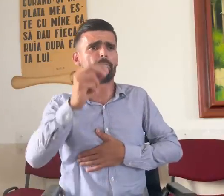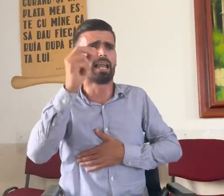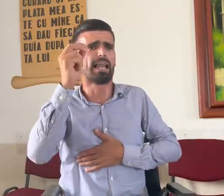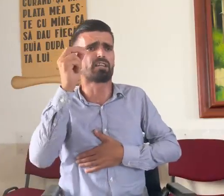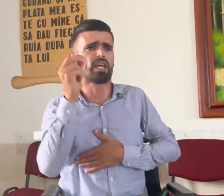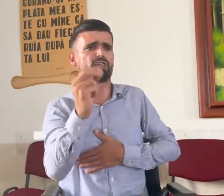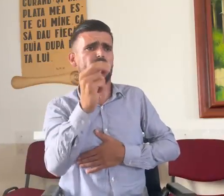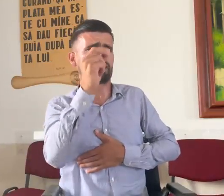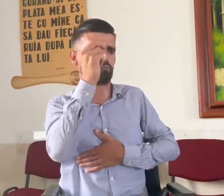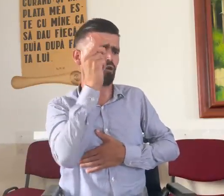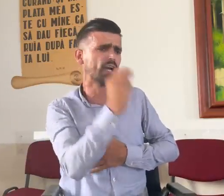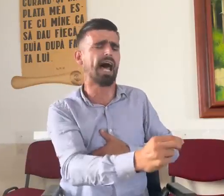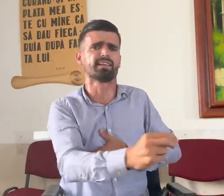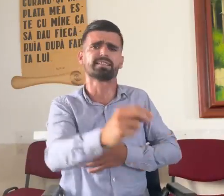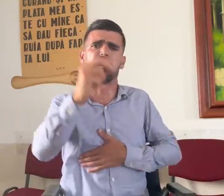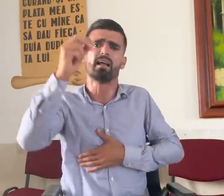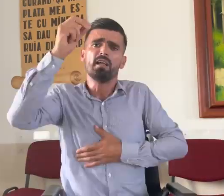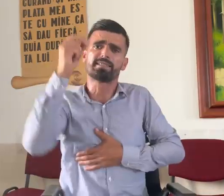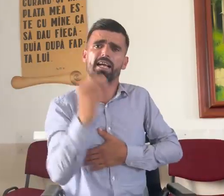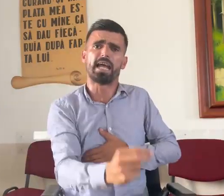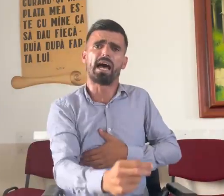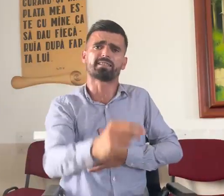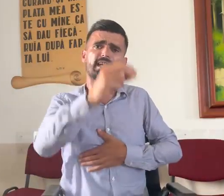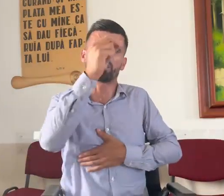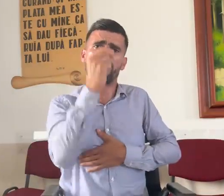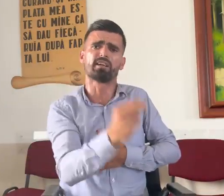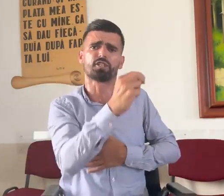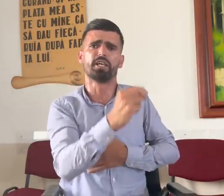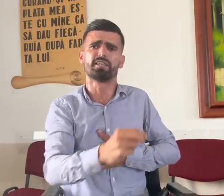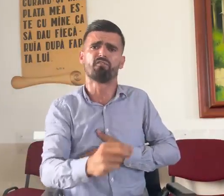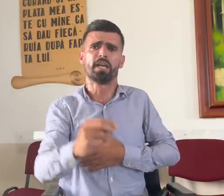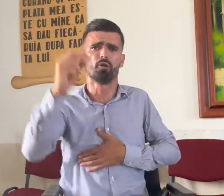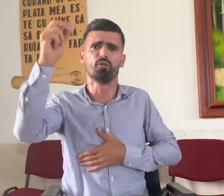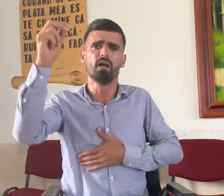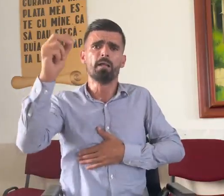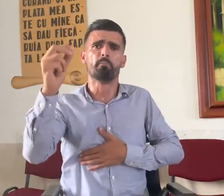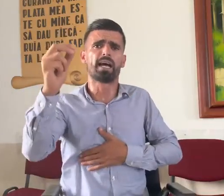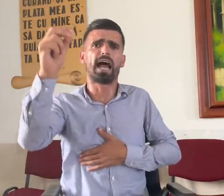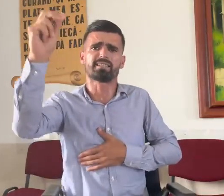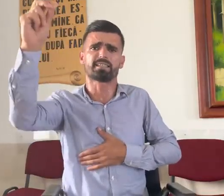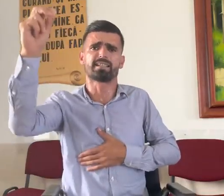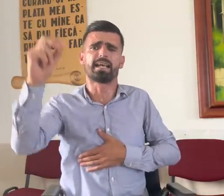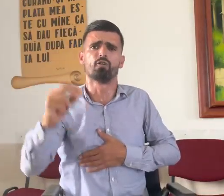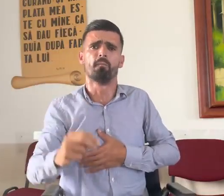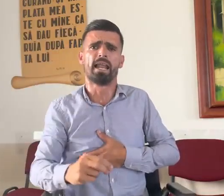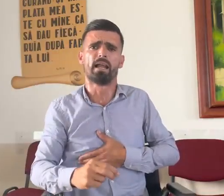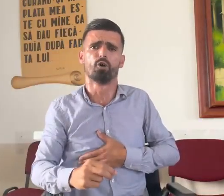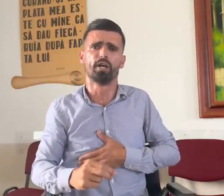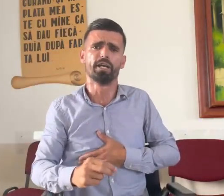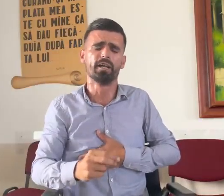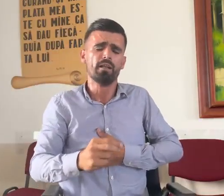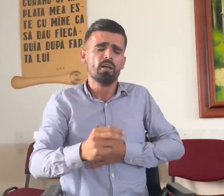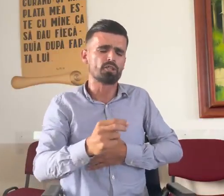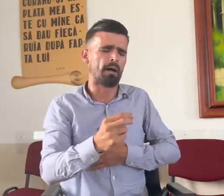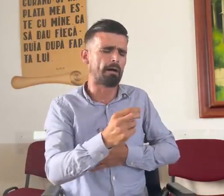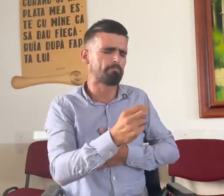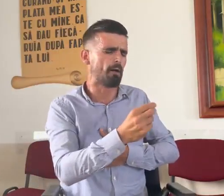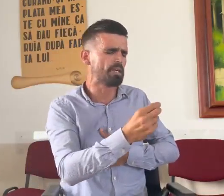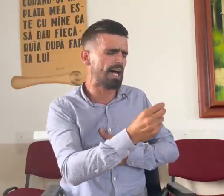apelat la cel ce a spus Lazar să iasă și a ieșit viu, mărească-se numele lui și m-am apropiat